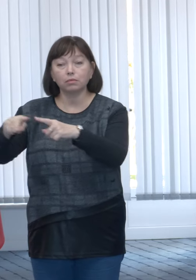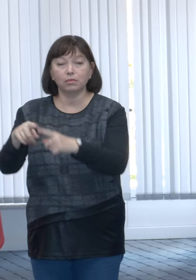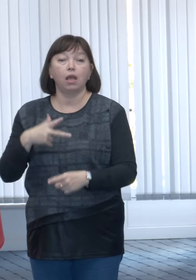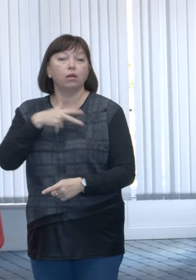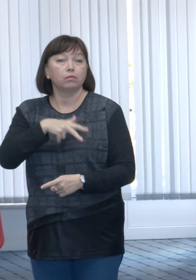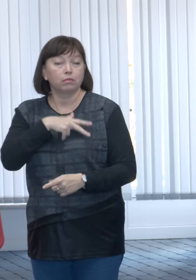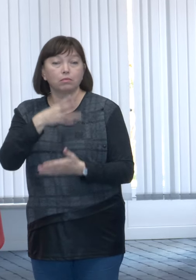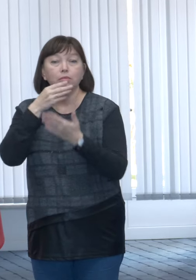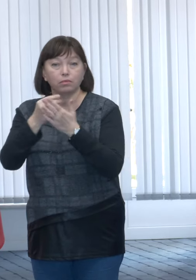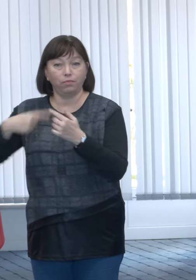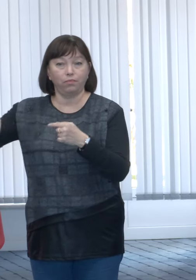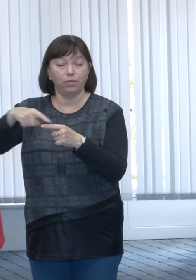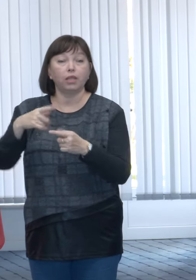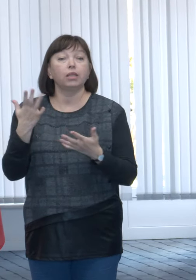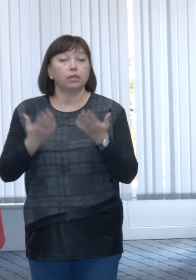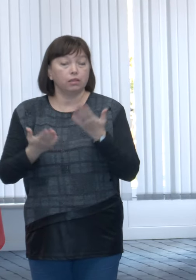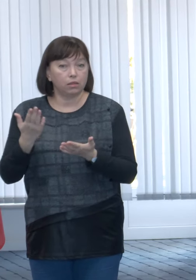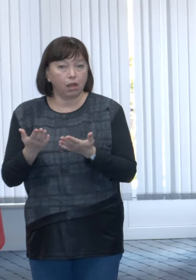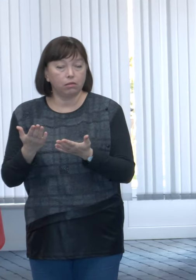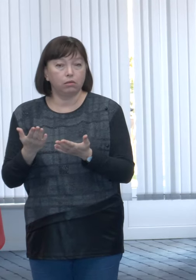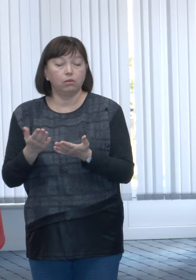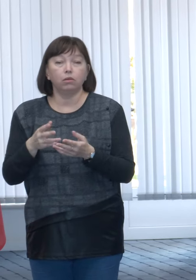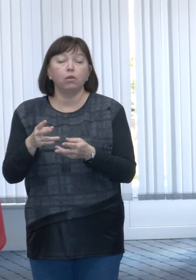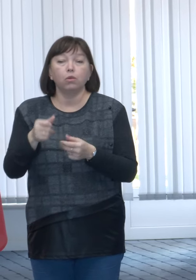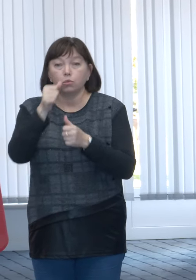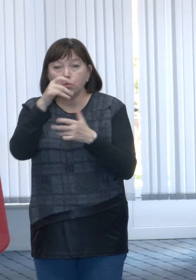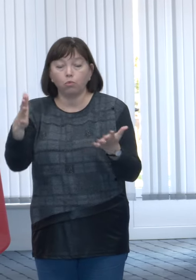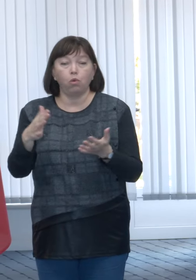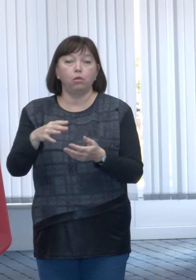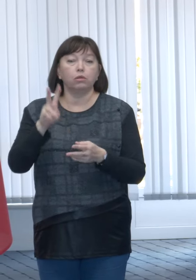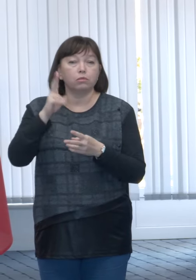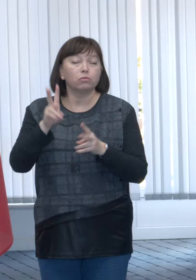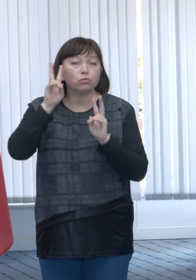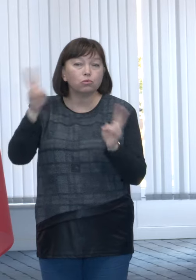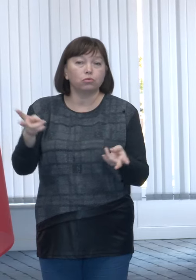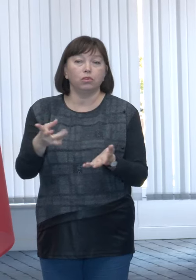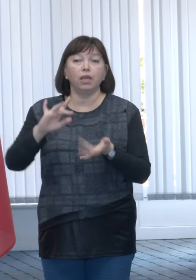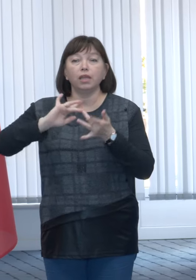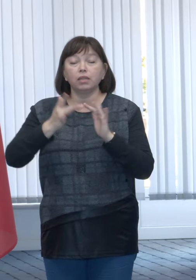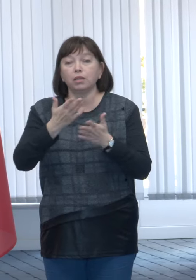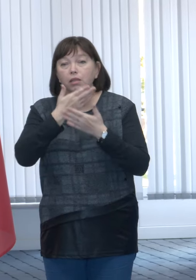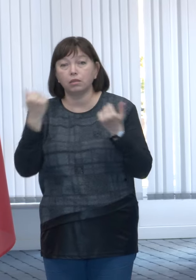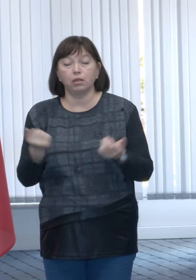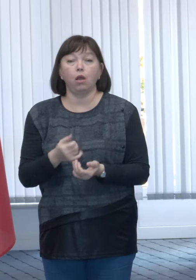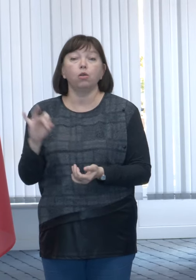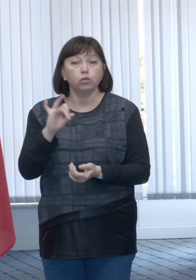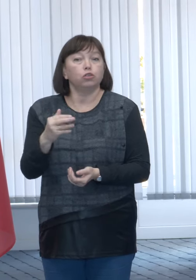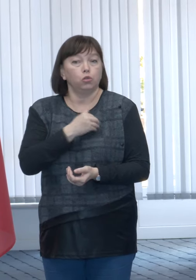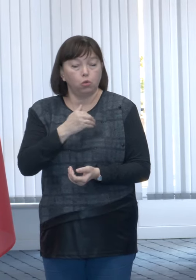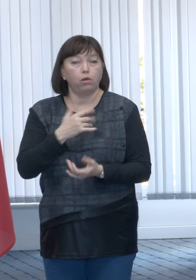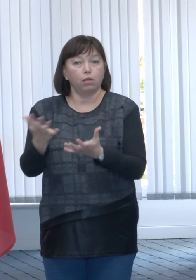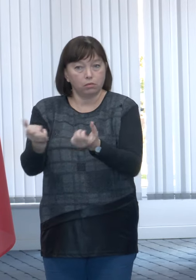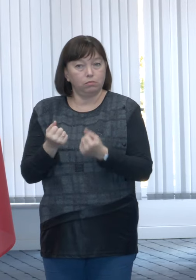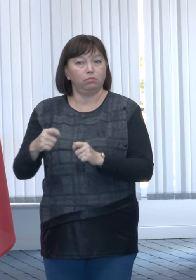comunitari, în cazul în care nu au acces la internet și doresc să beneficieze de